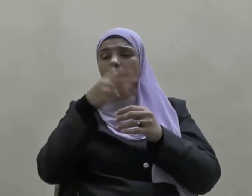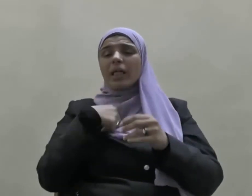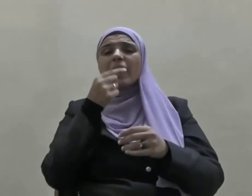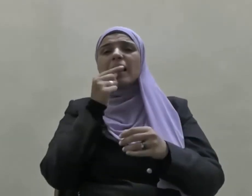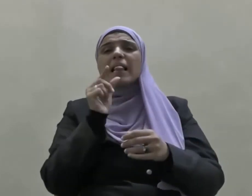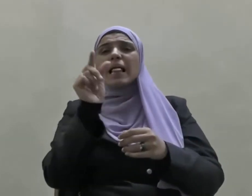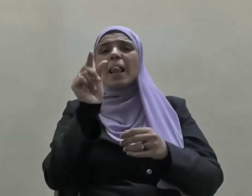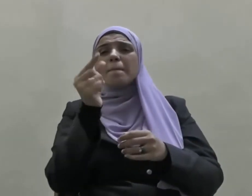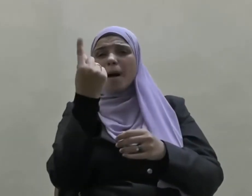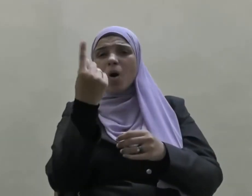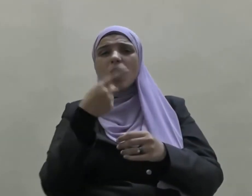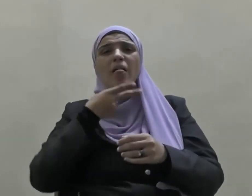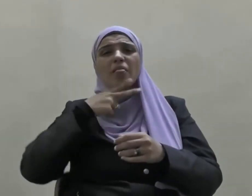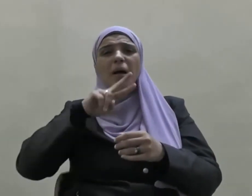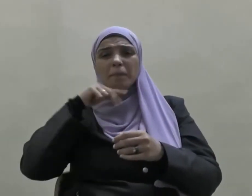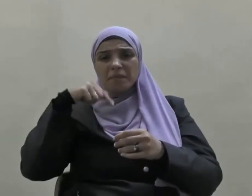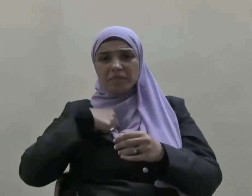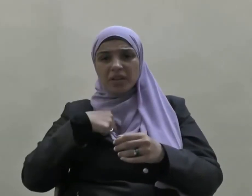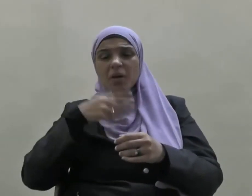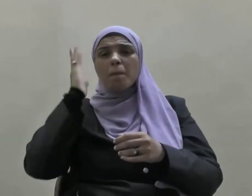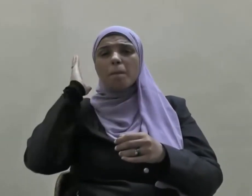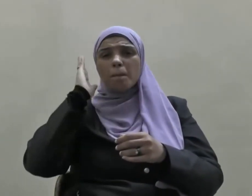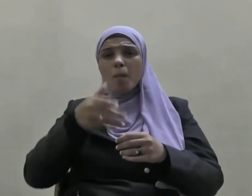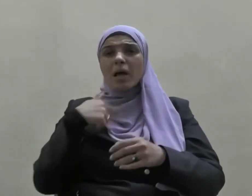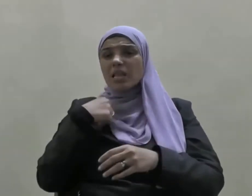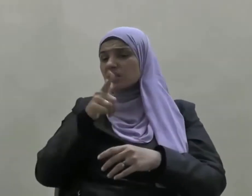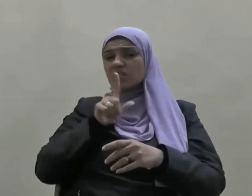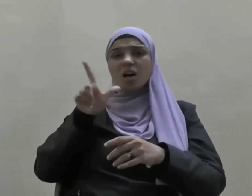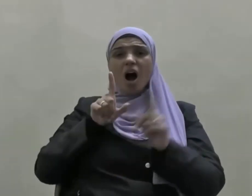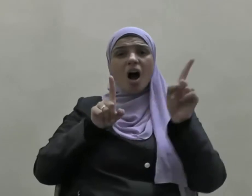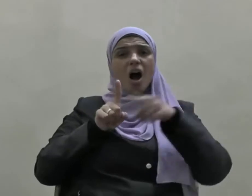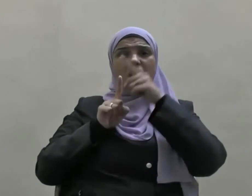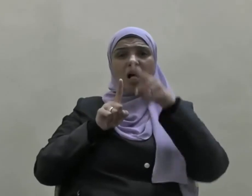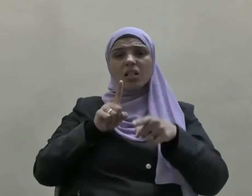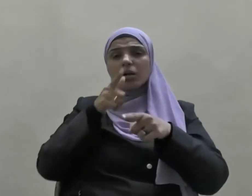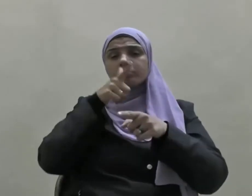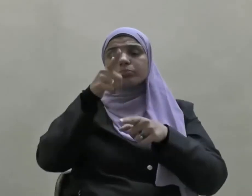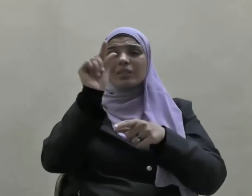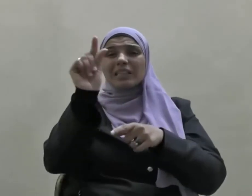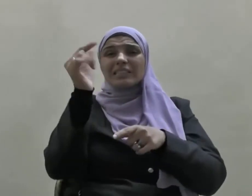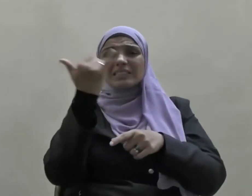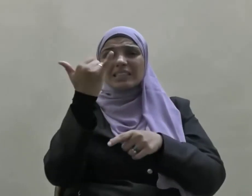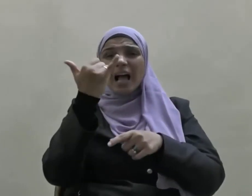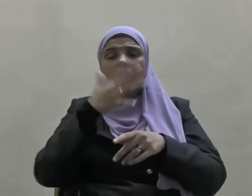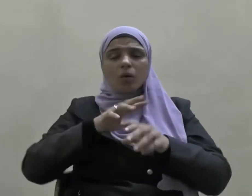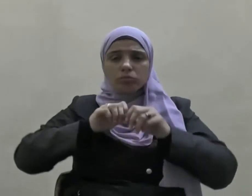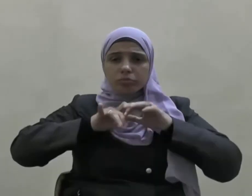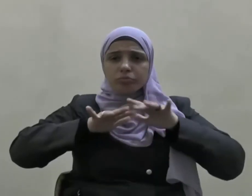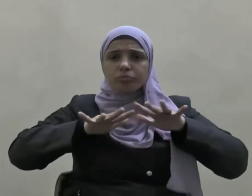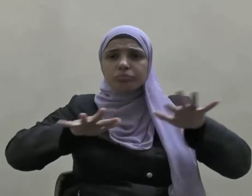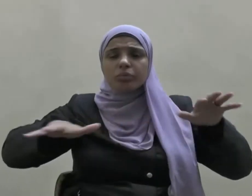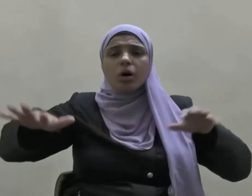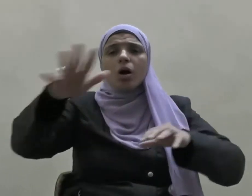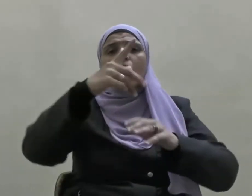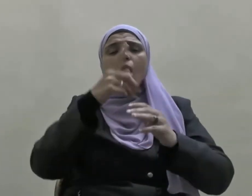كلمة كاذبة لا أساس لها من الصحة يقولها العبد أو